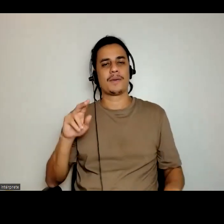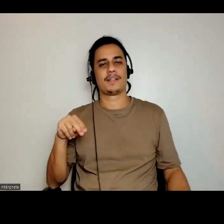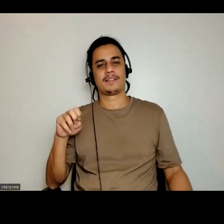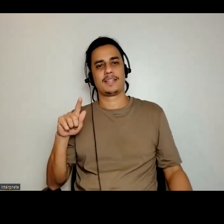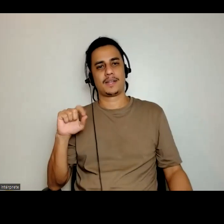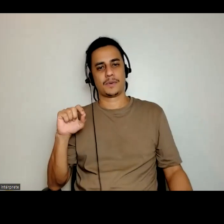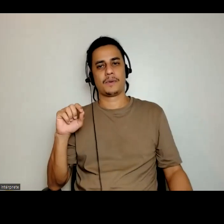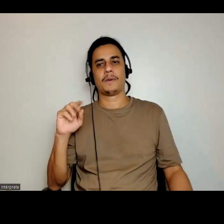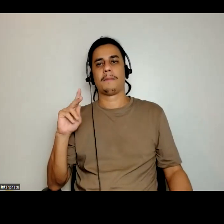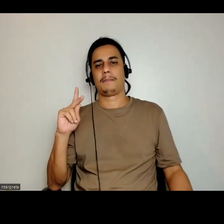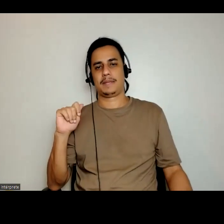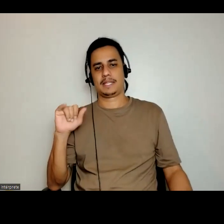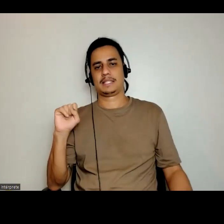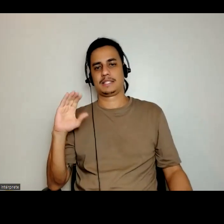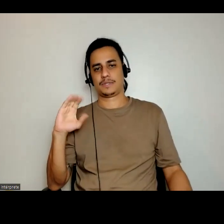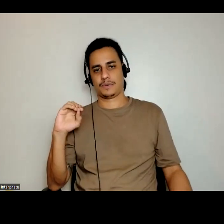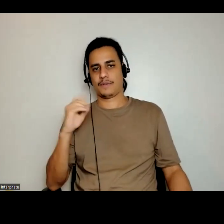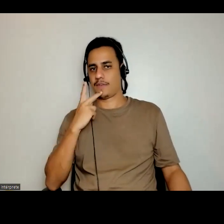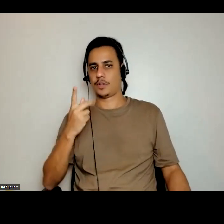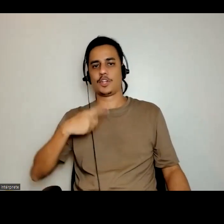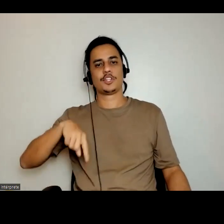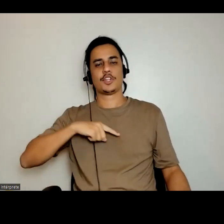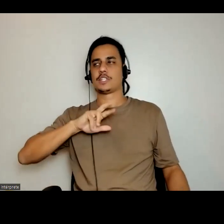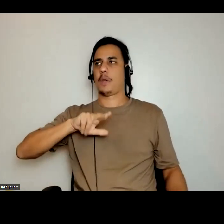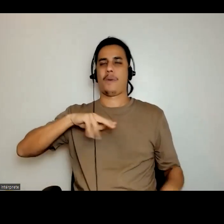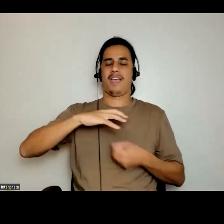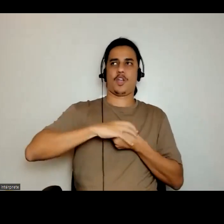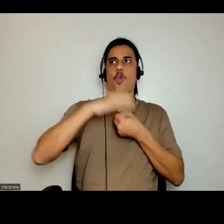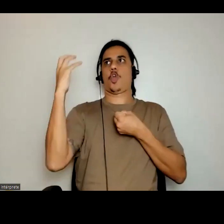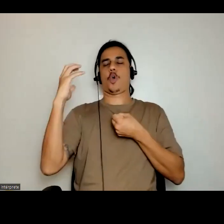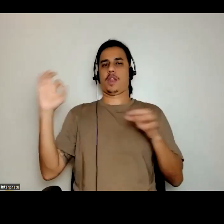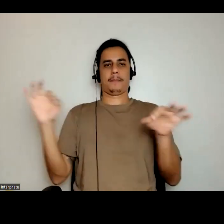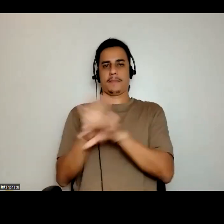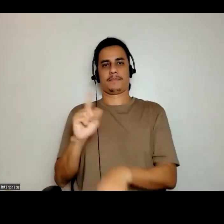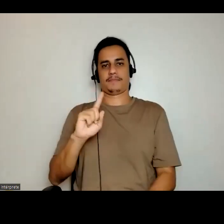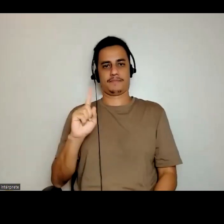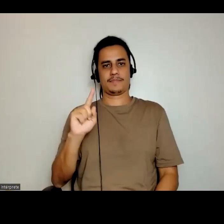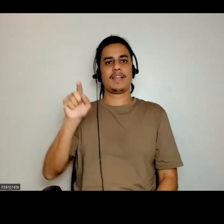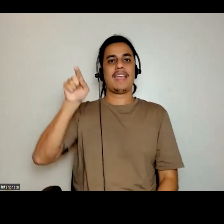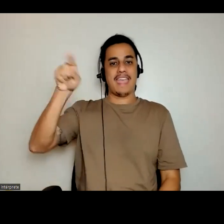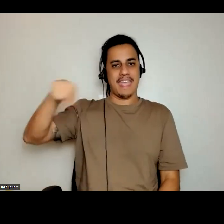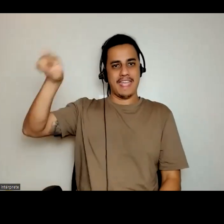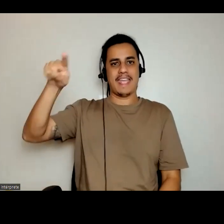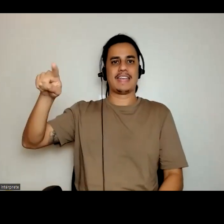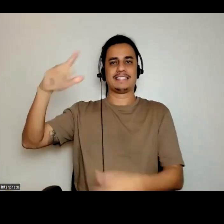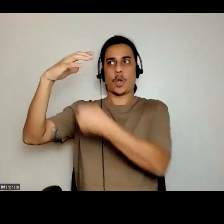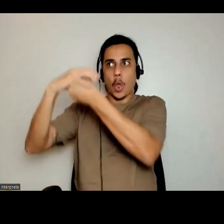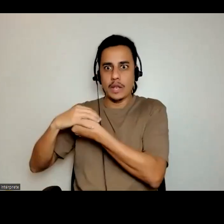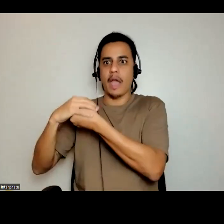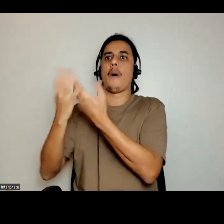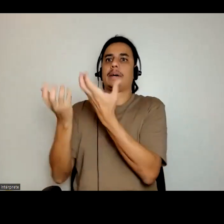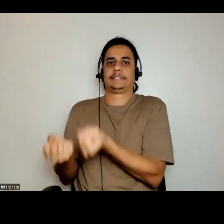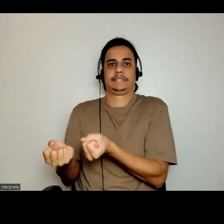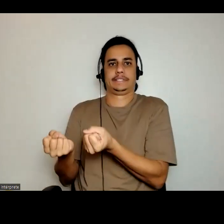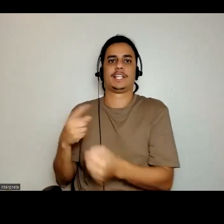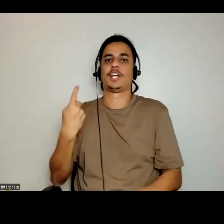E eu concordo plenamente. Nós não somos decoloniais. Quem é decolonial é quem está colonizado. Nós somos